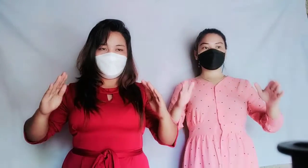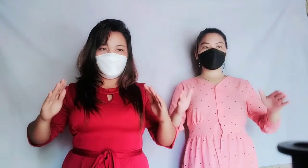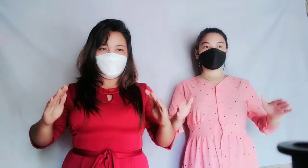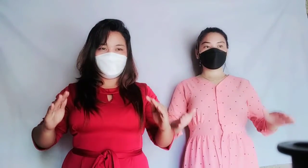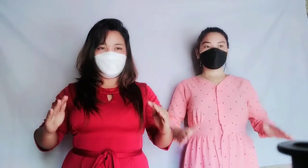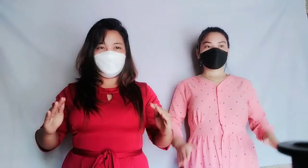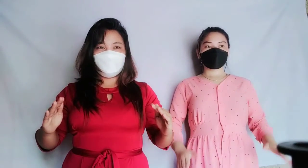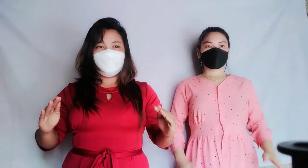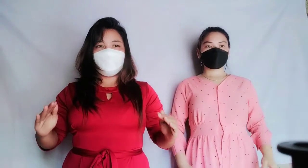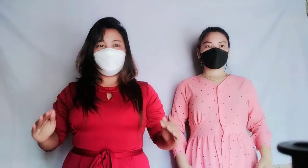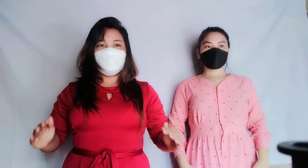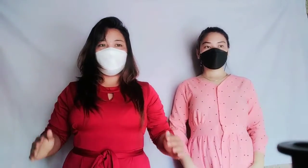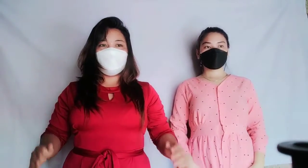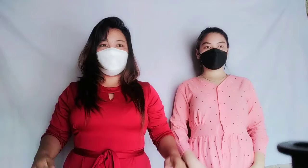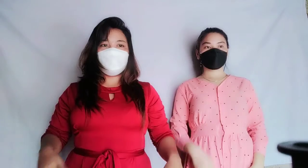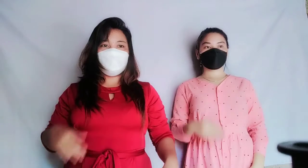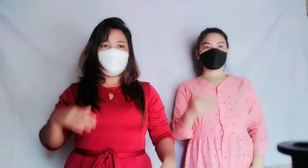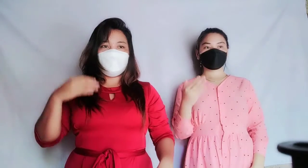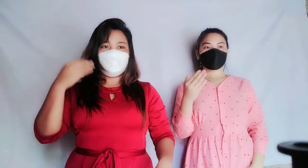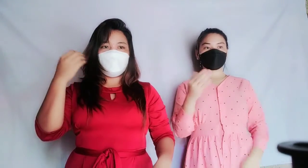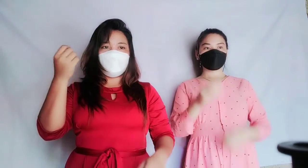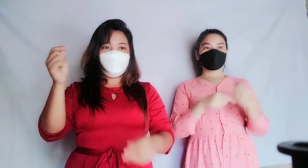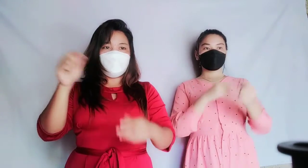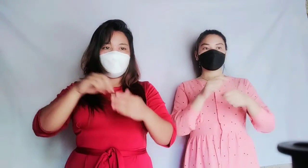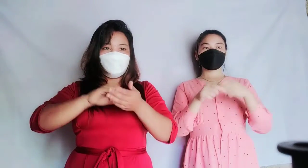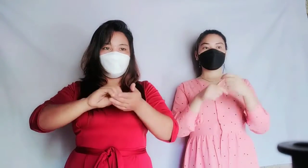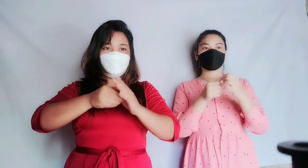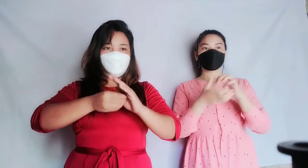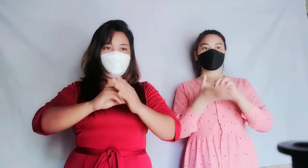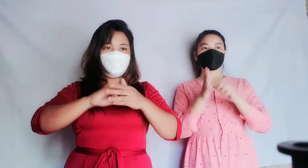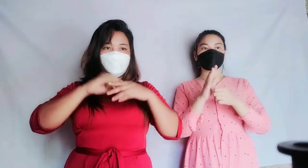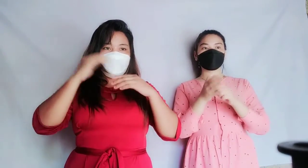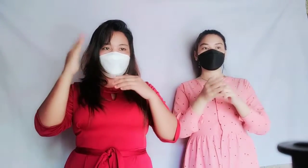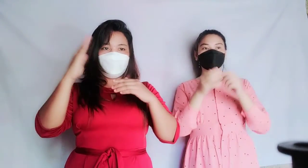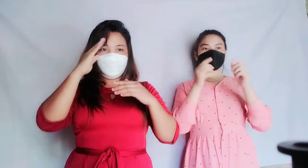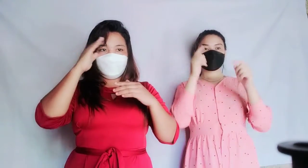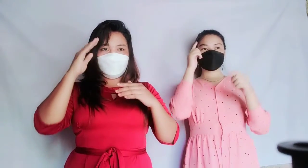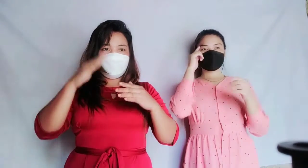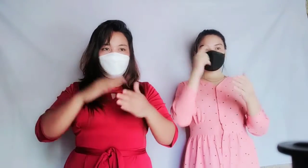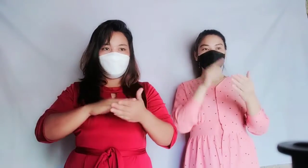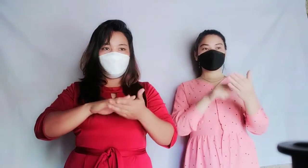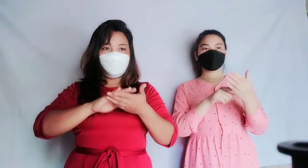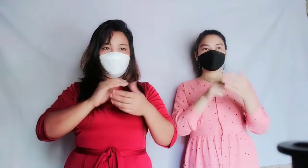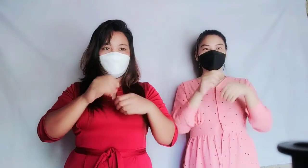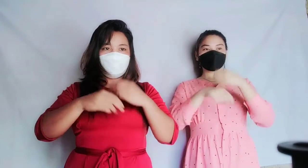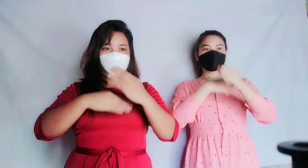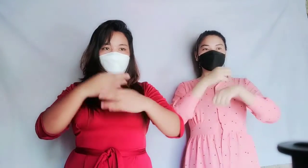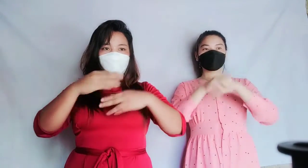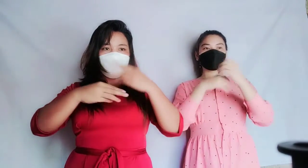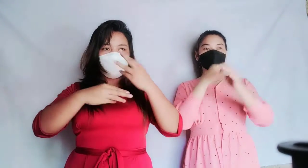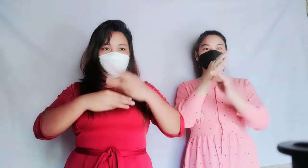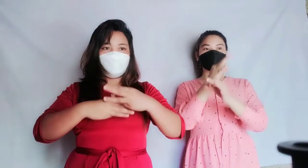Kapanapaan Sa sanyal na ito Matiipa na ang mundo